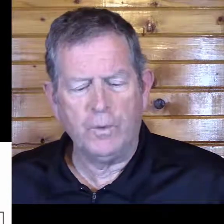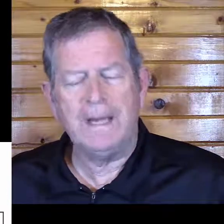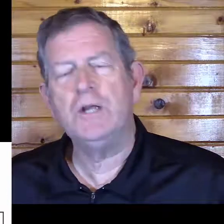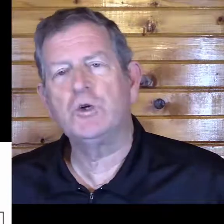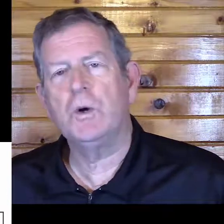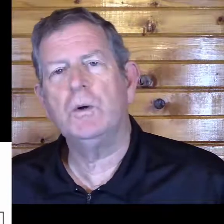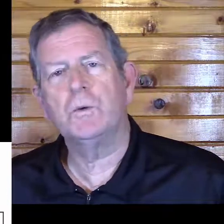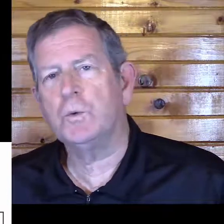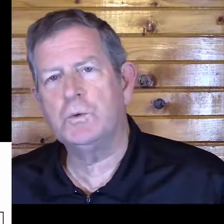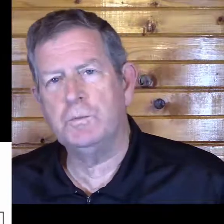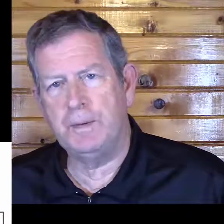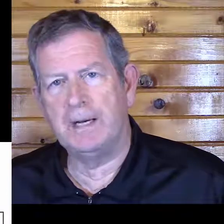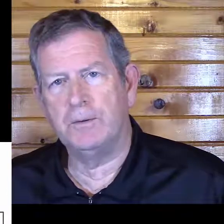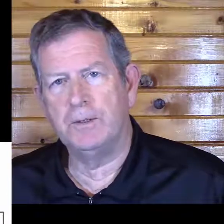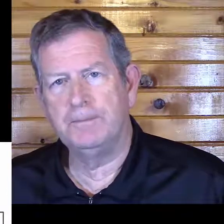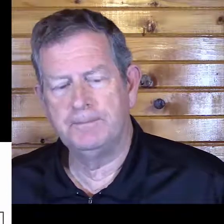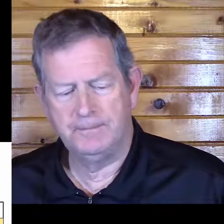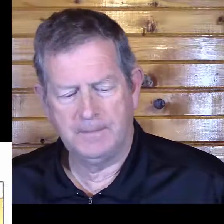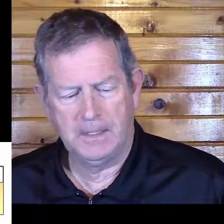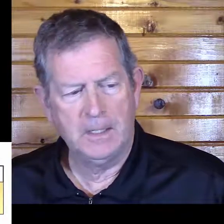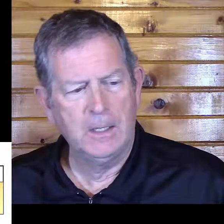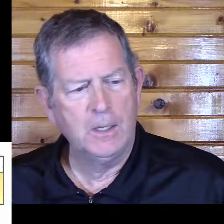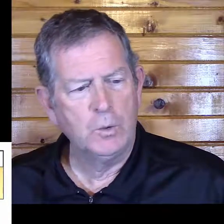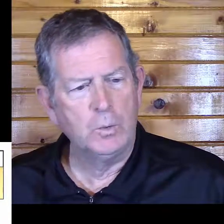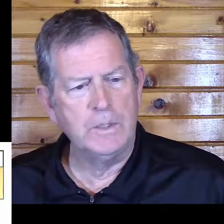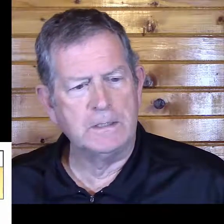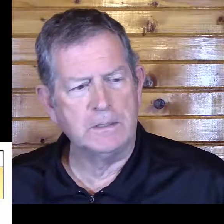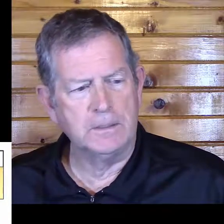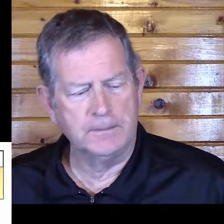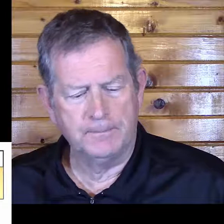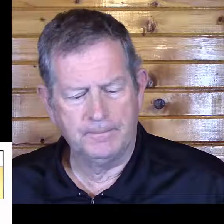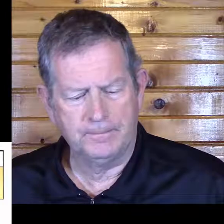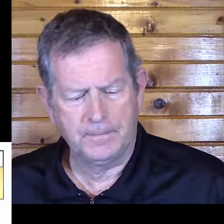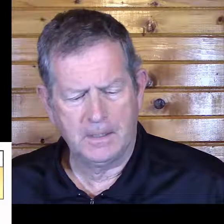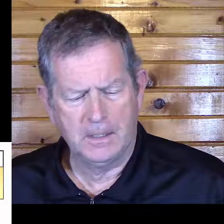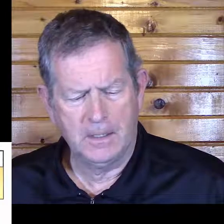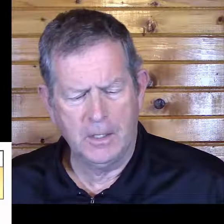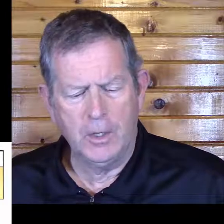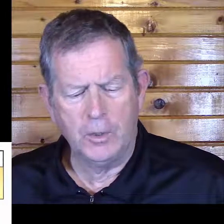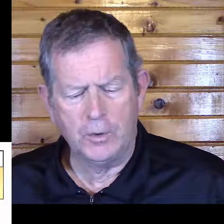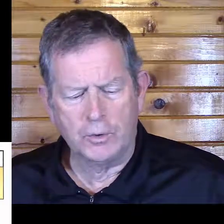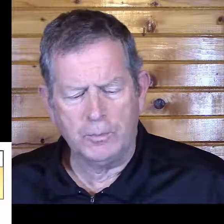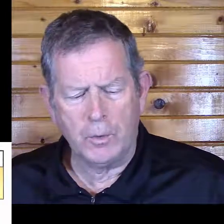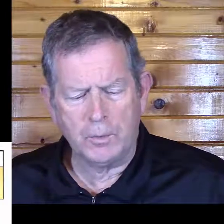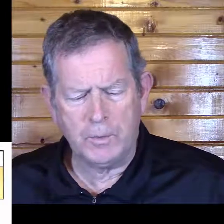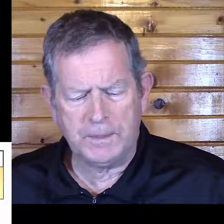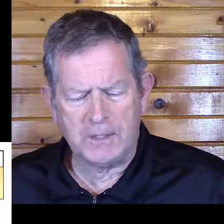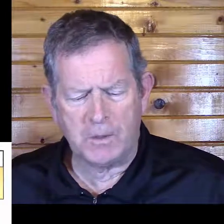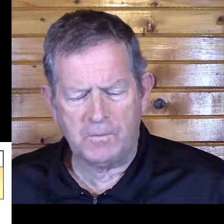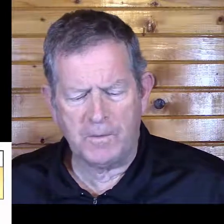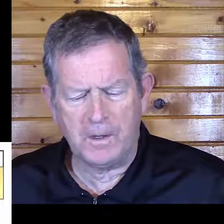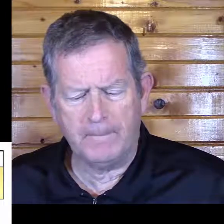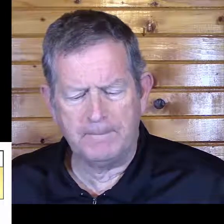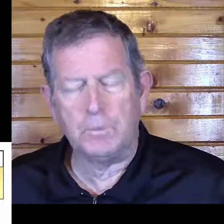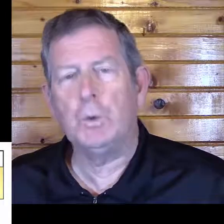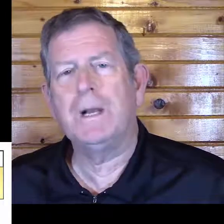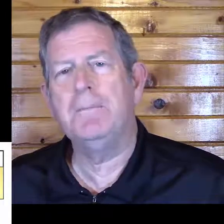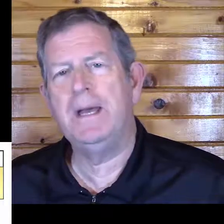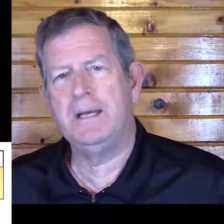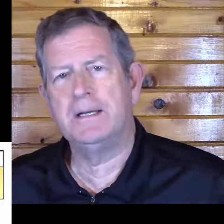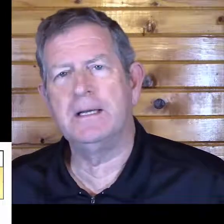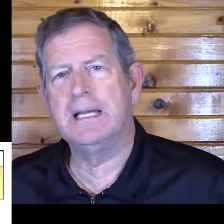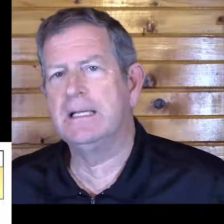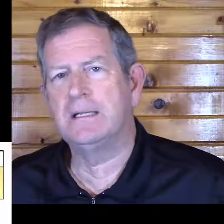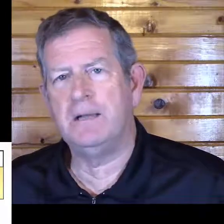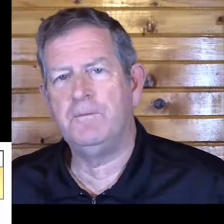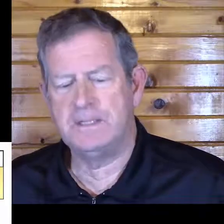Je vois les gens dont tu parles. 8. Je m'occupe des enfants dont